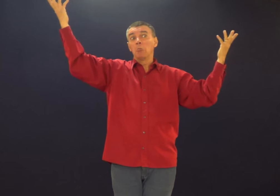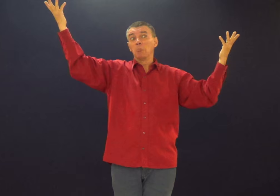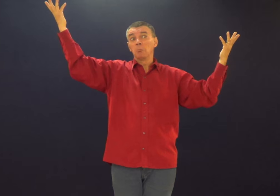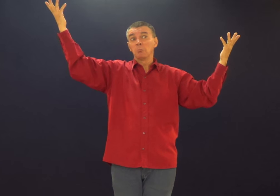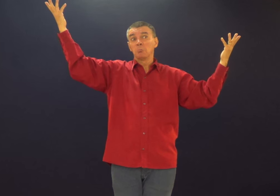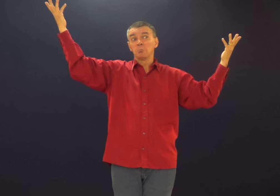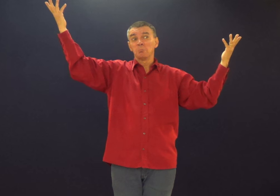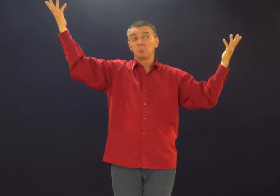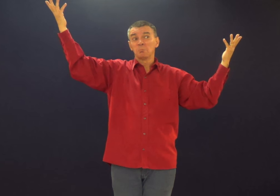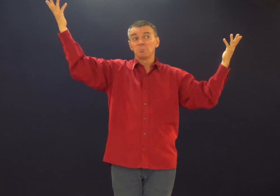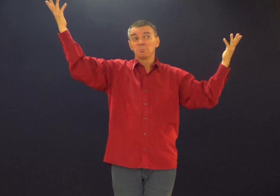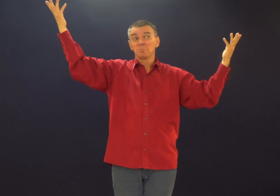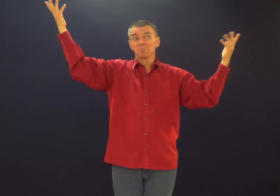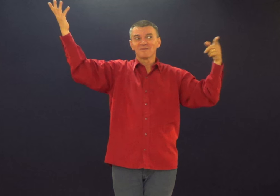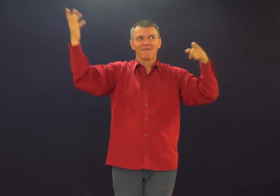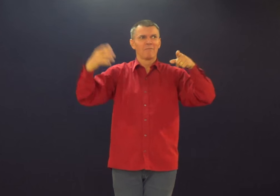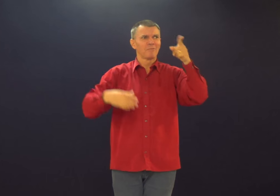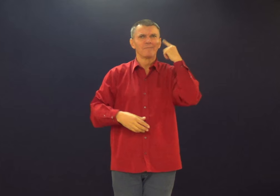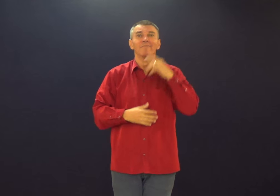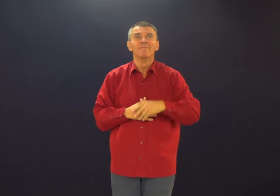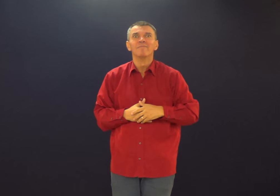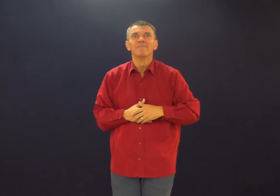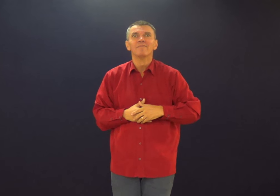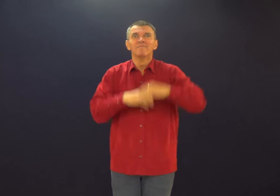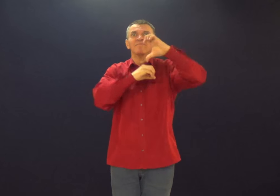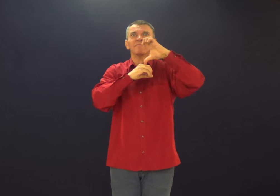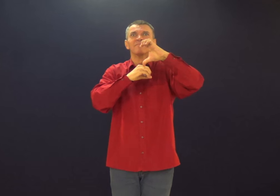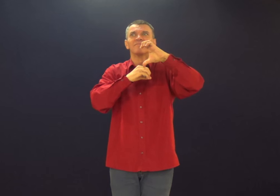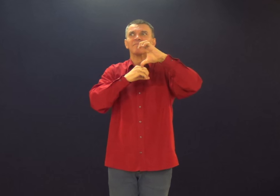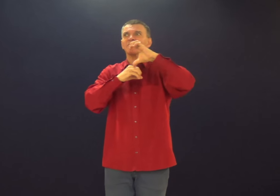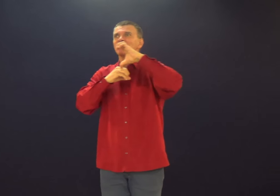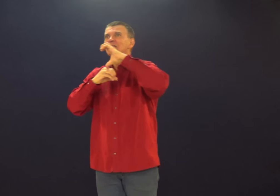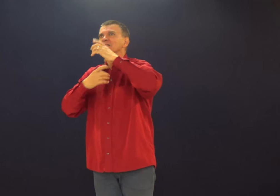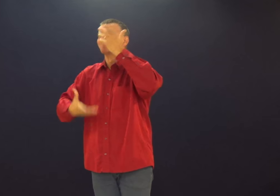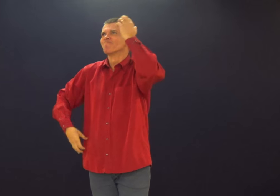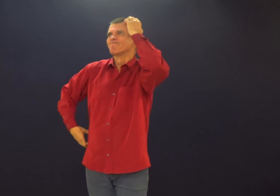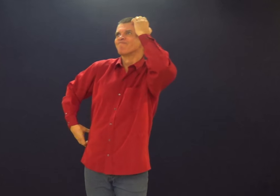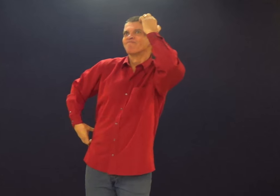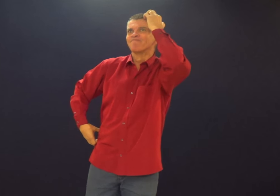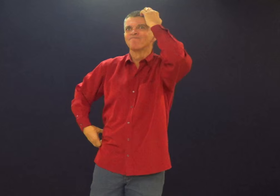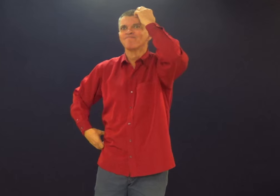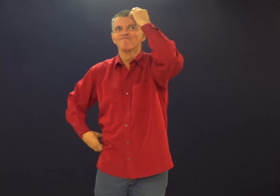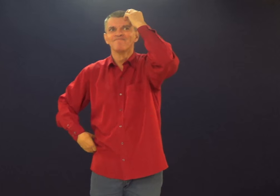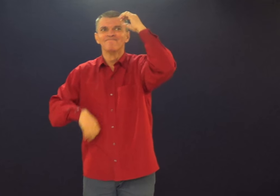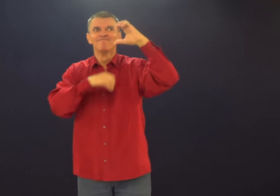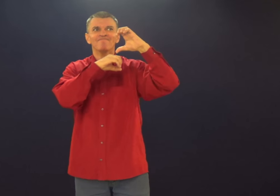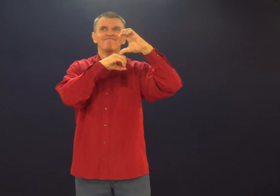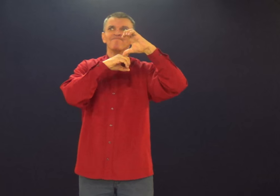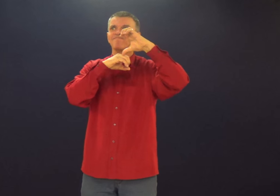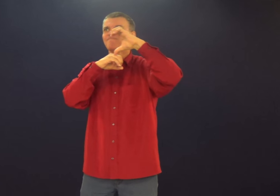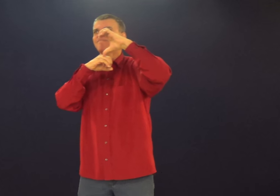Você fica nessa disputa com ele de, não, eu sou melhor que você? Ou não? Ou você veio e afina a dúvida assim?